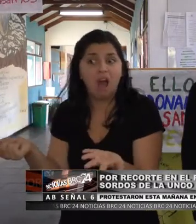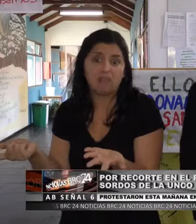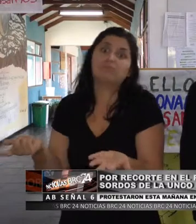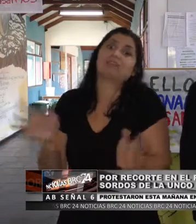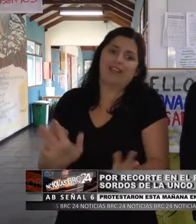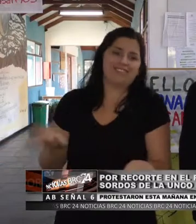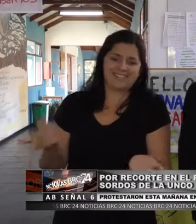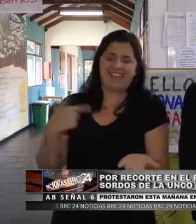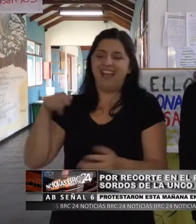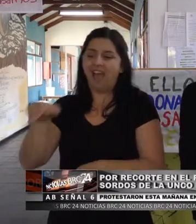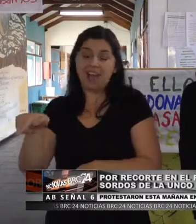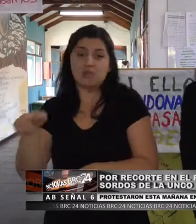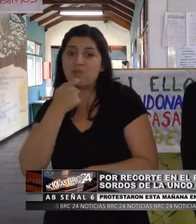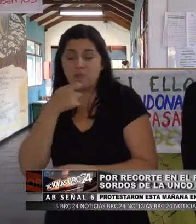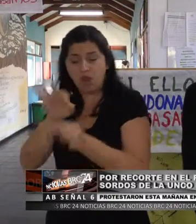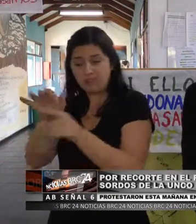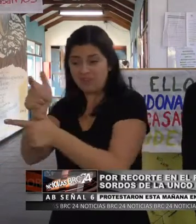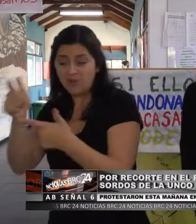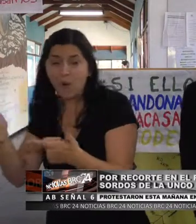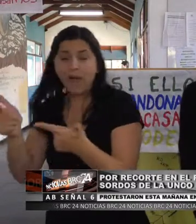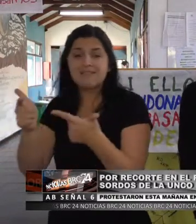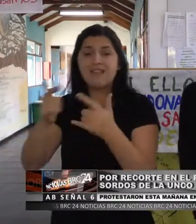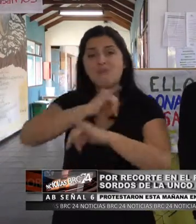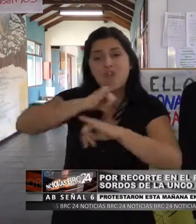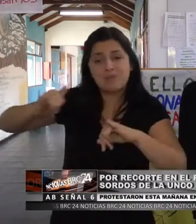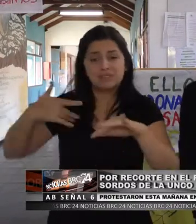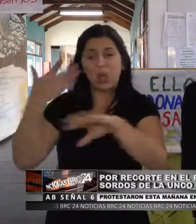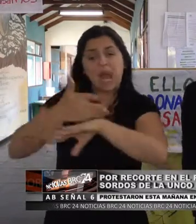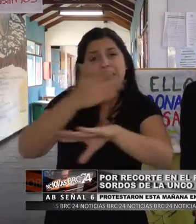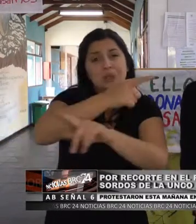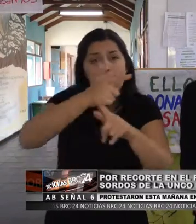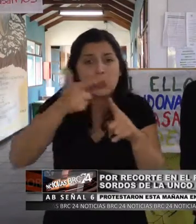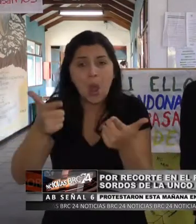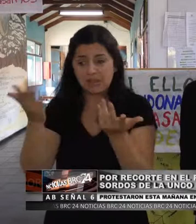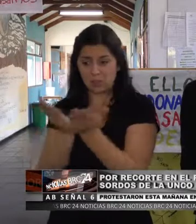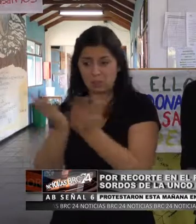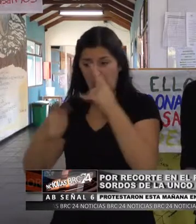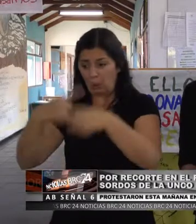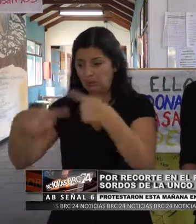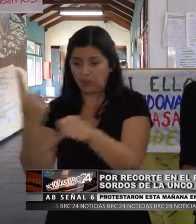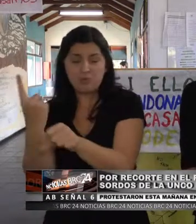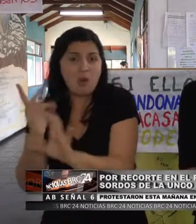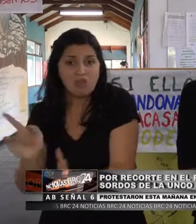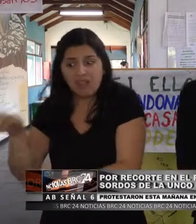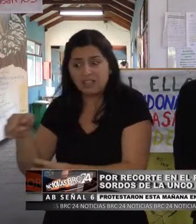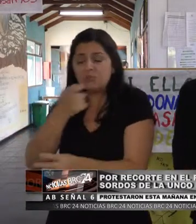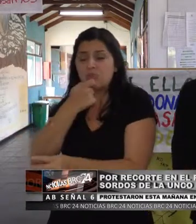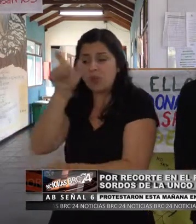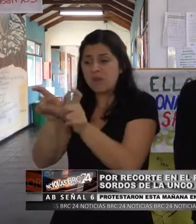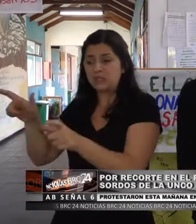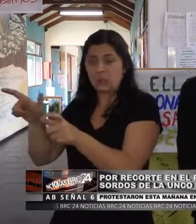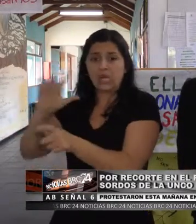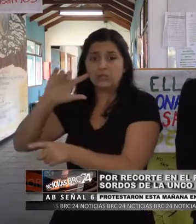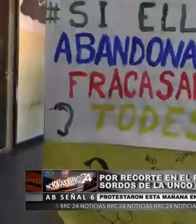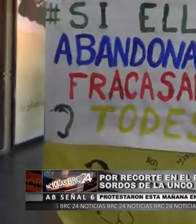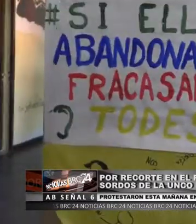no tienen intérpretes, no pueden acceder a la información, no pueden seguir estudiando, y si ellos abandonan, la comunidad expresaba